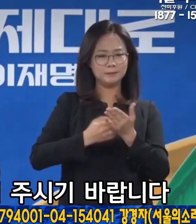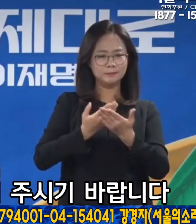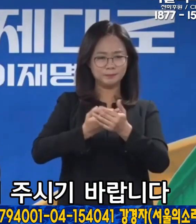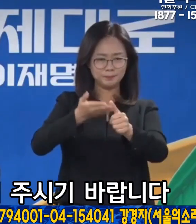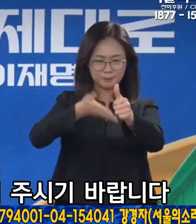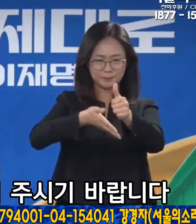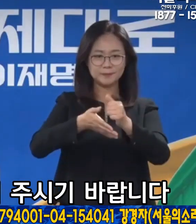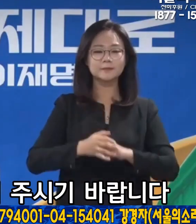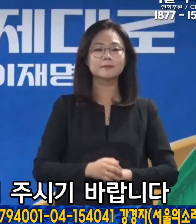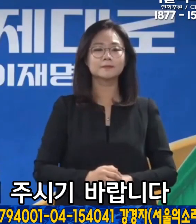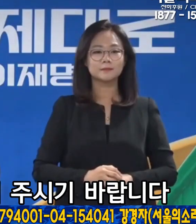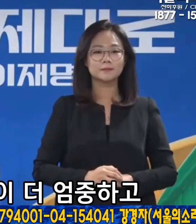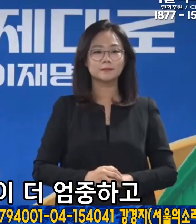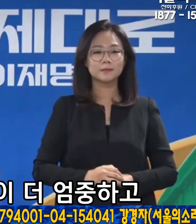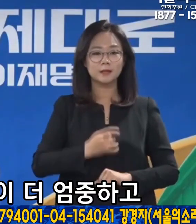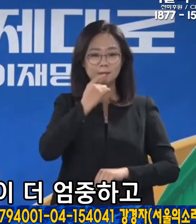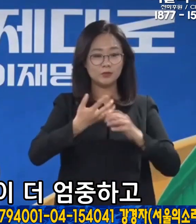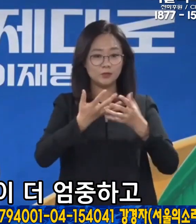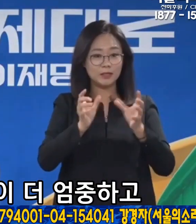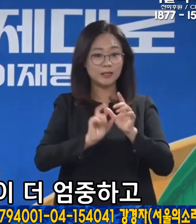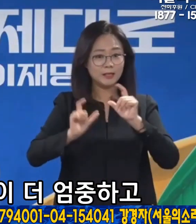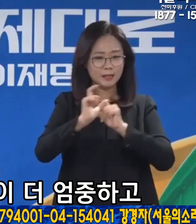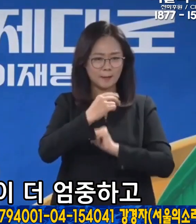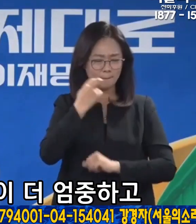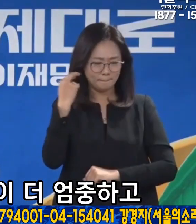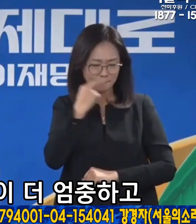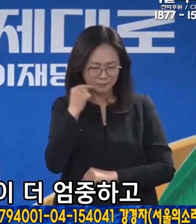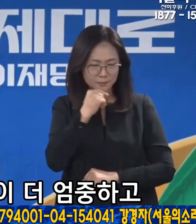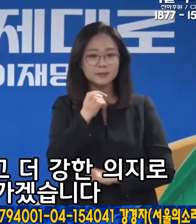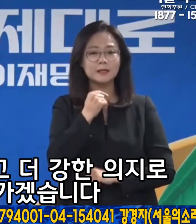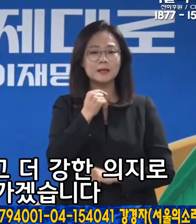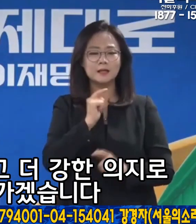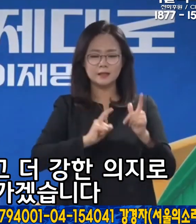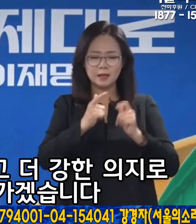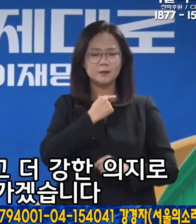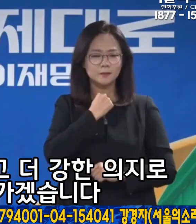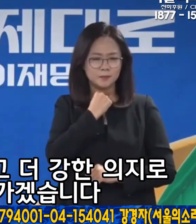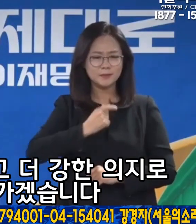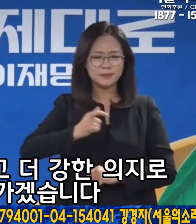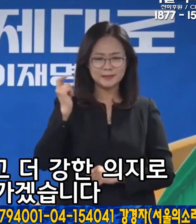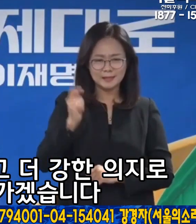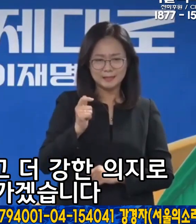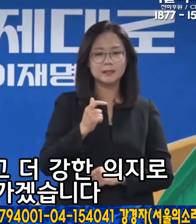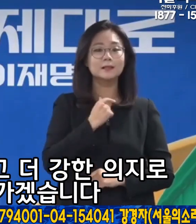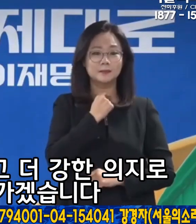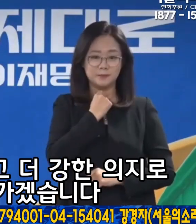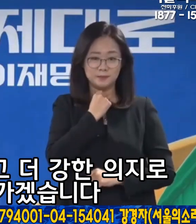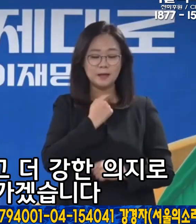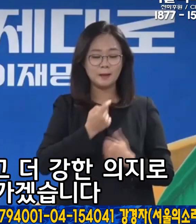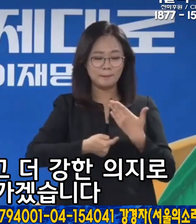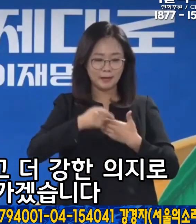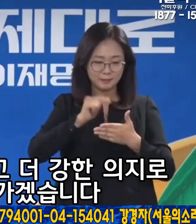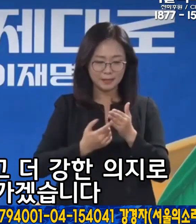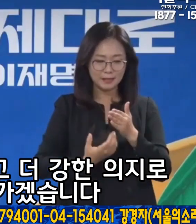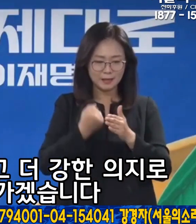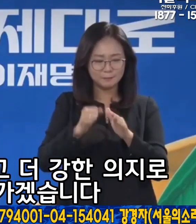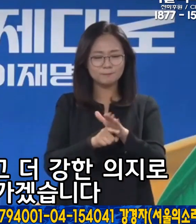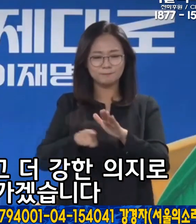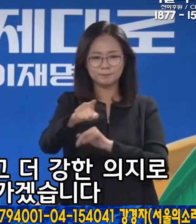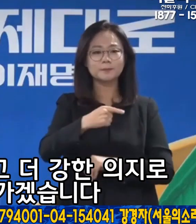집행해 주시기 바랍니다. 더불어민주당이 더 엄중하고 더 강한 간절하고 더 강한 의지로